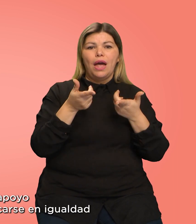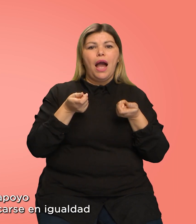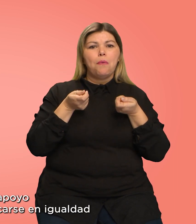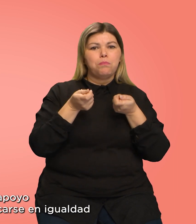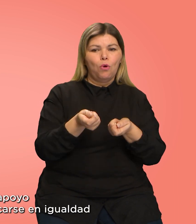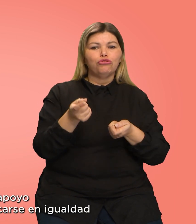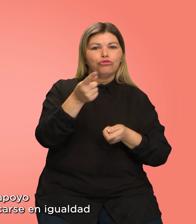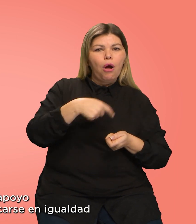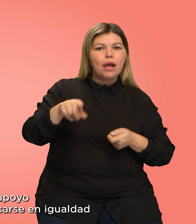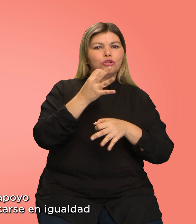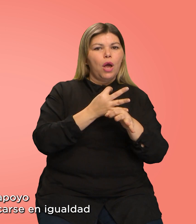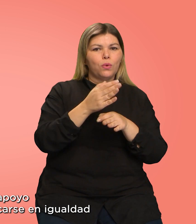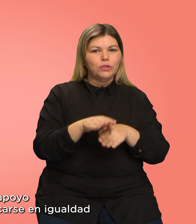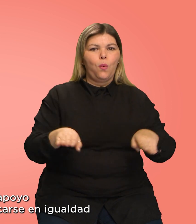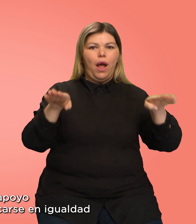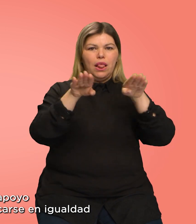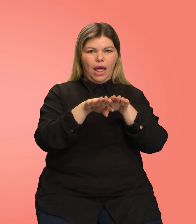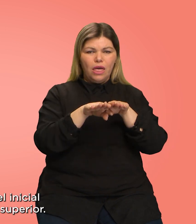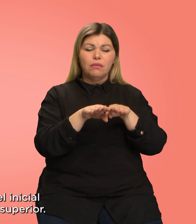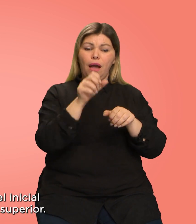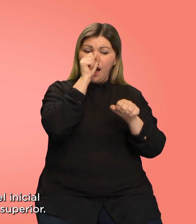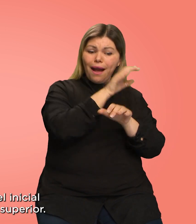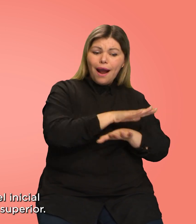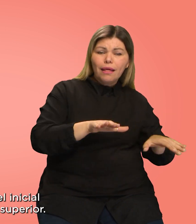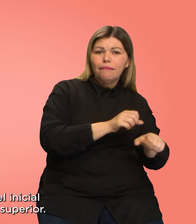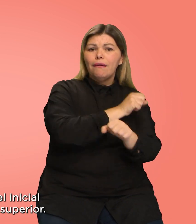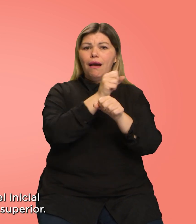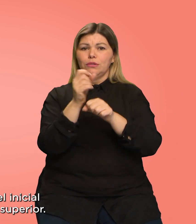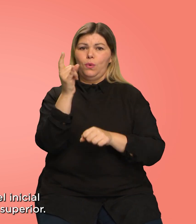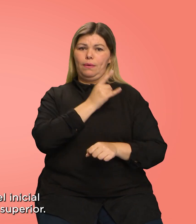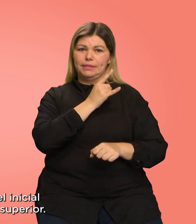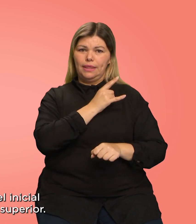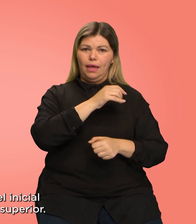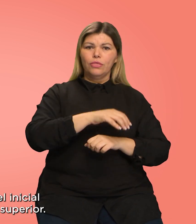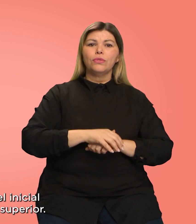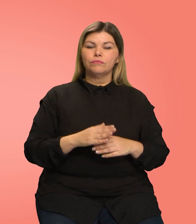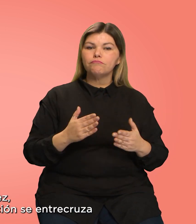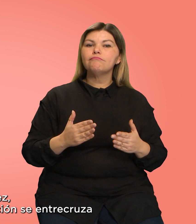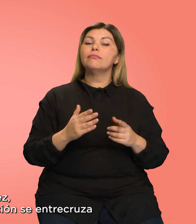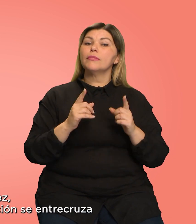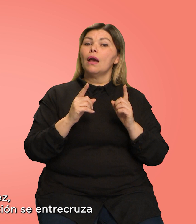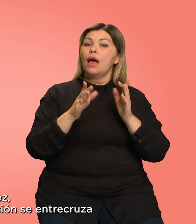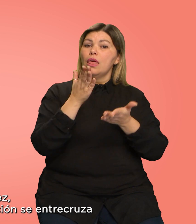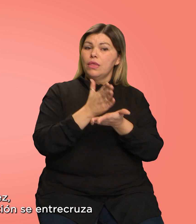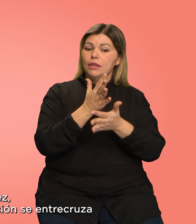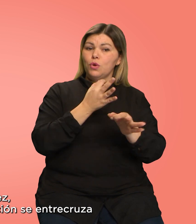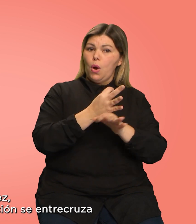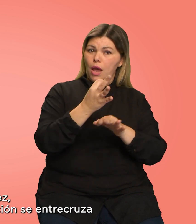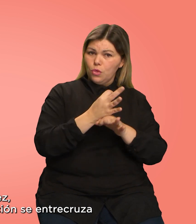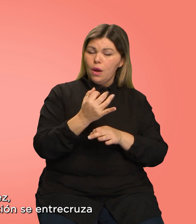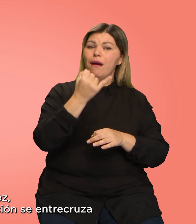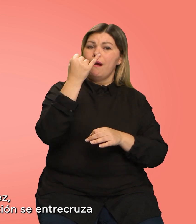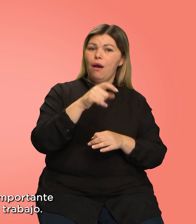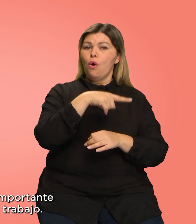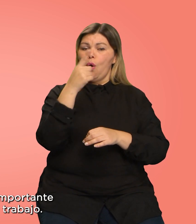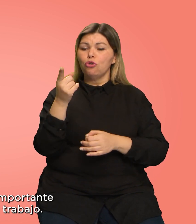de darles apoyo para que puedan educarse en igualdad. Desde el nivel inicial hasta el nivel superior. A su vez, el derecho a la educación